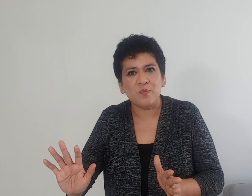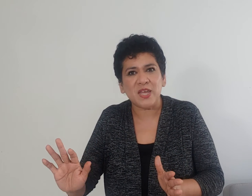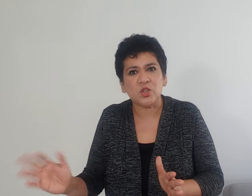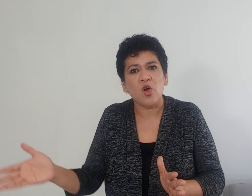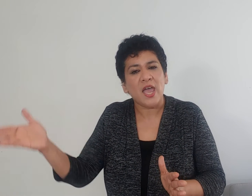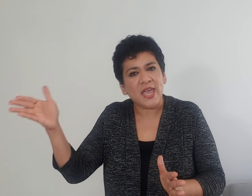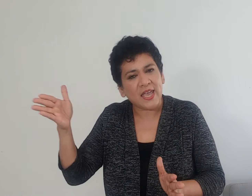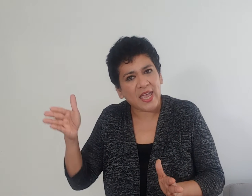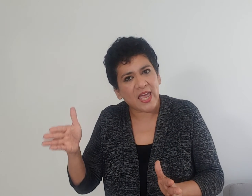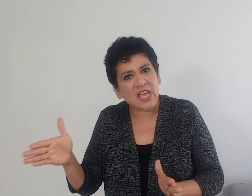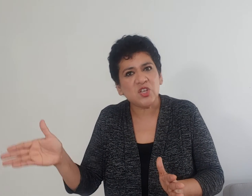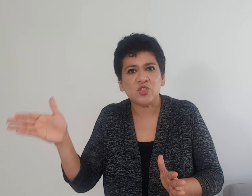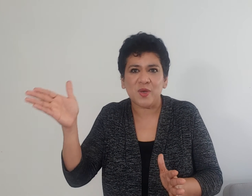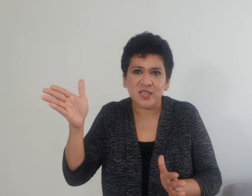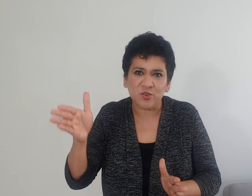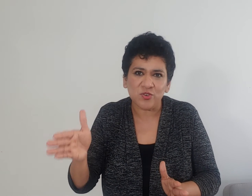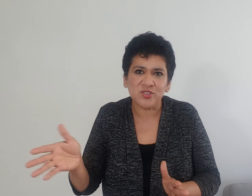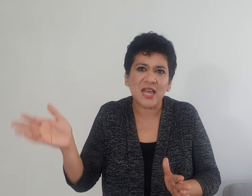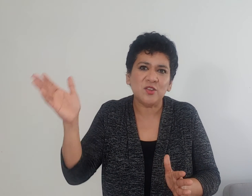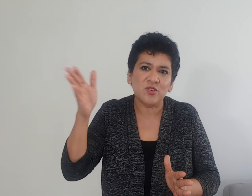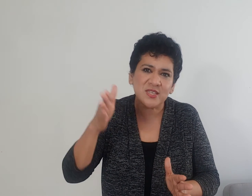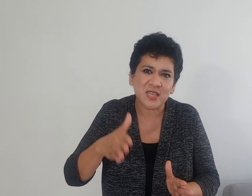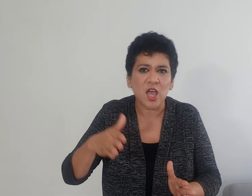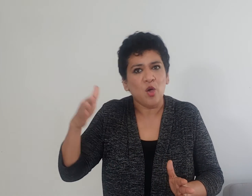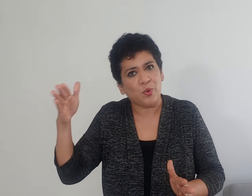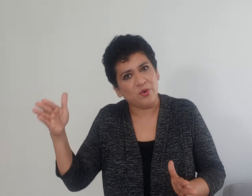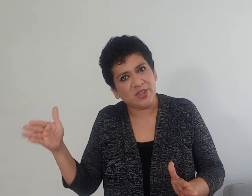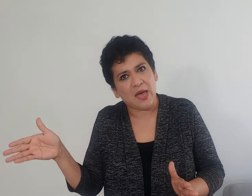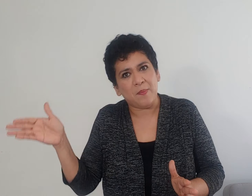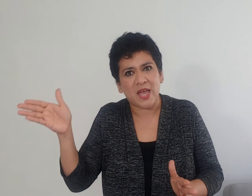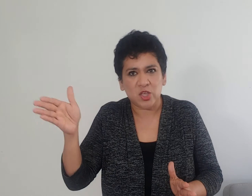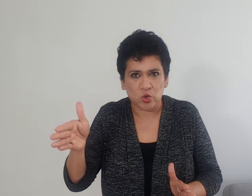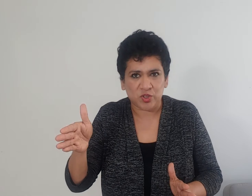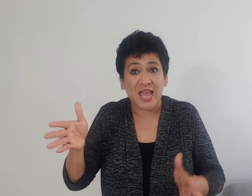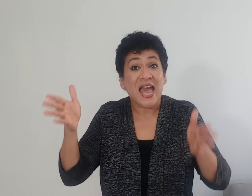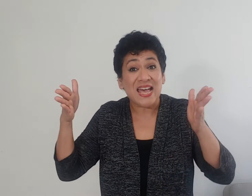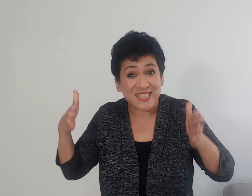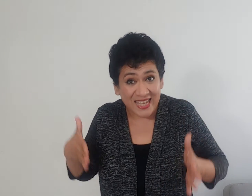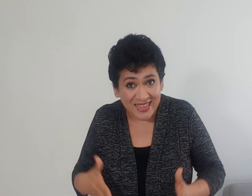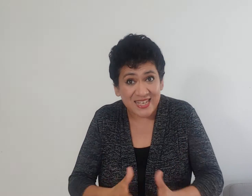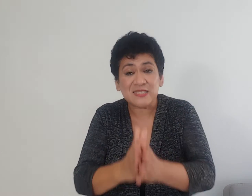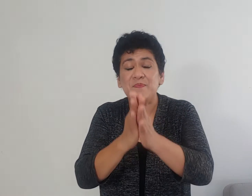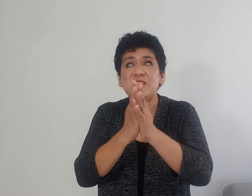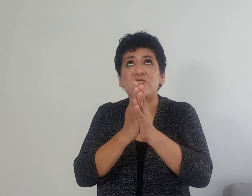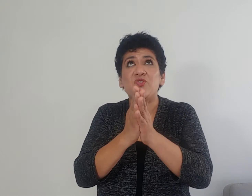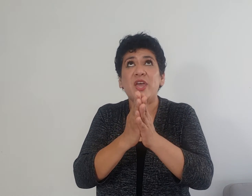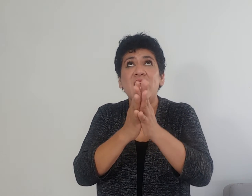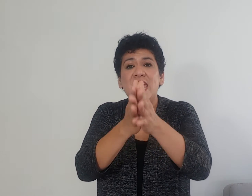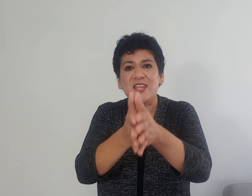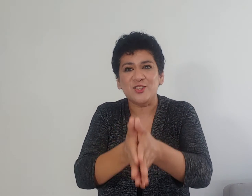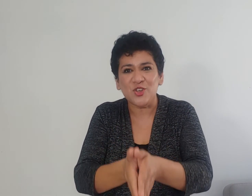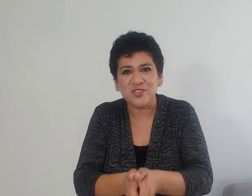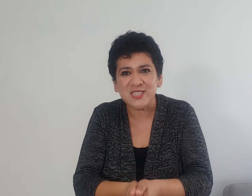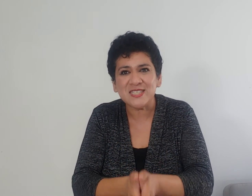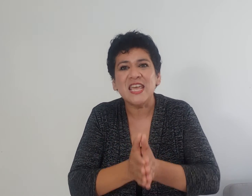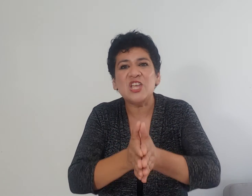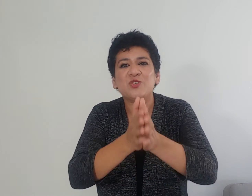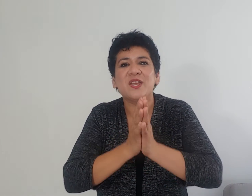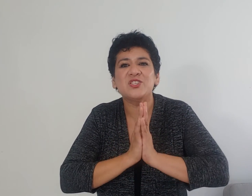momento en que ellos vayan cruzando quizá por una etapa y otra. Hasta que den ese paso de fe, entonces ellos van a